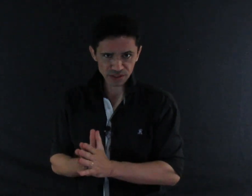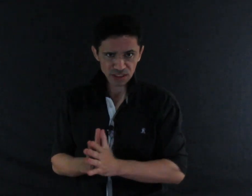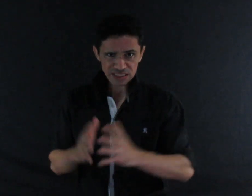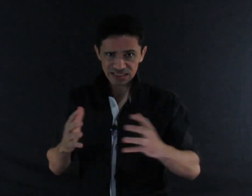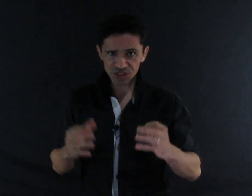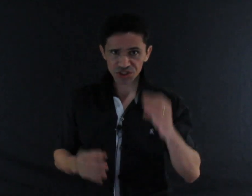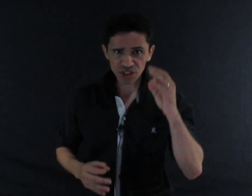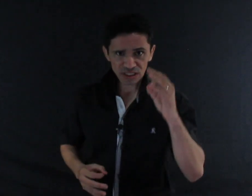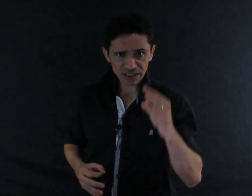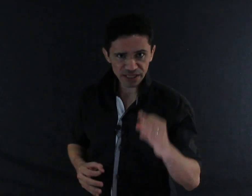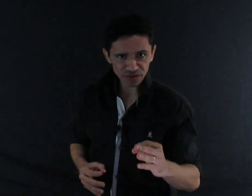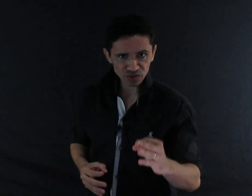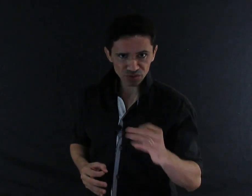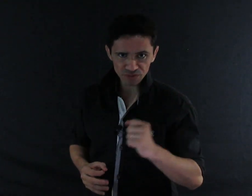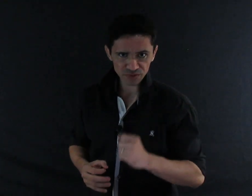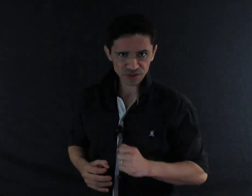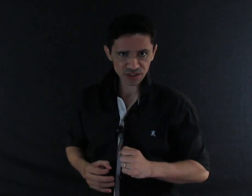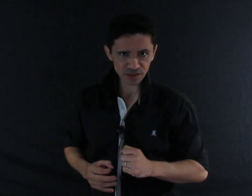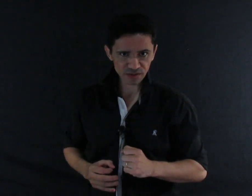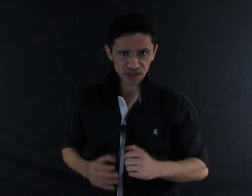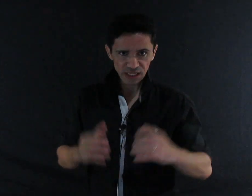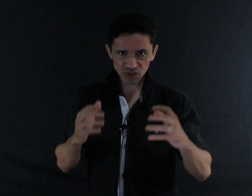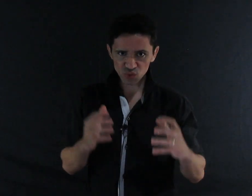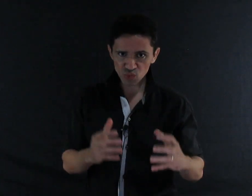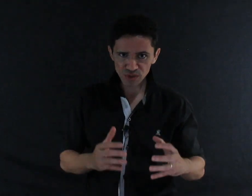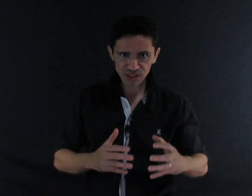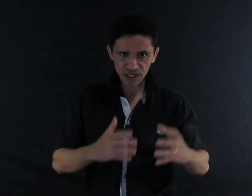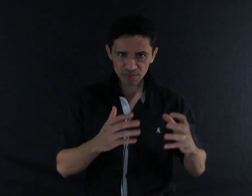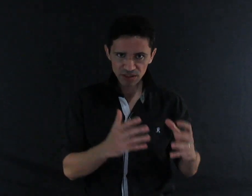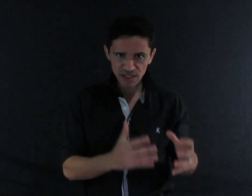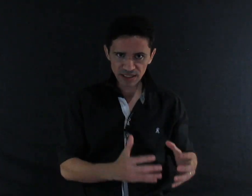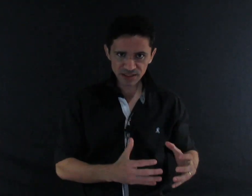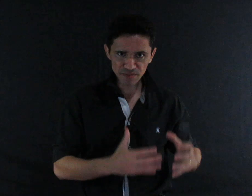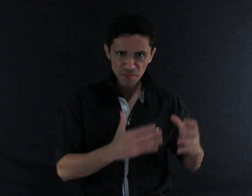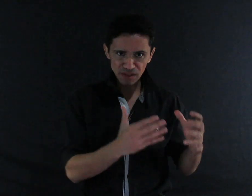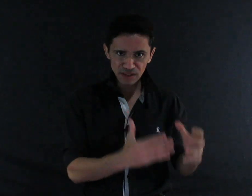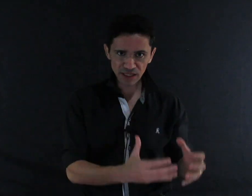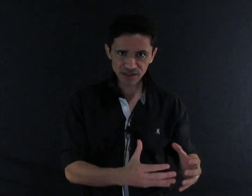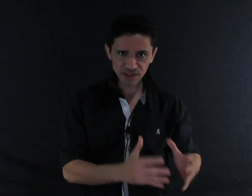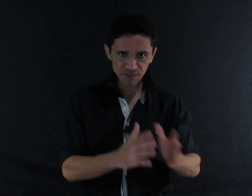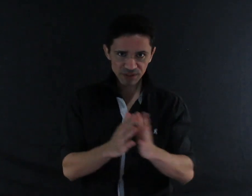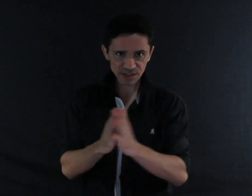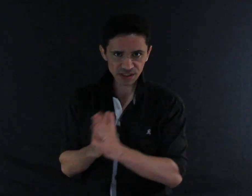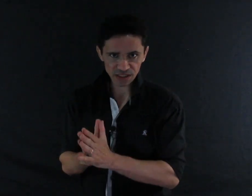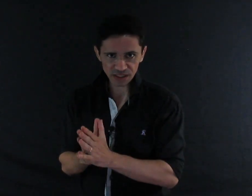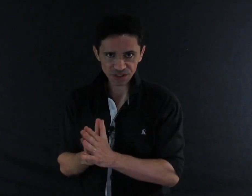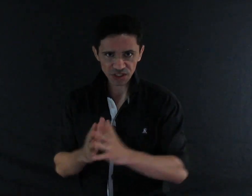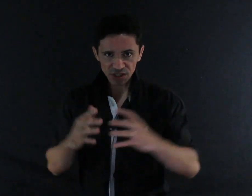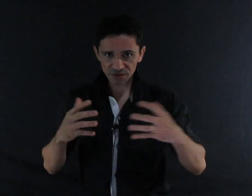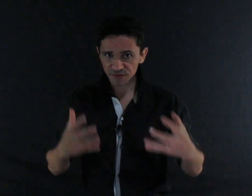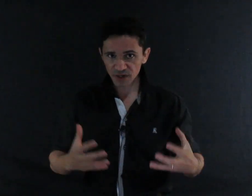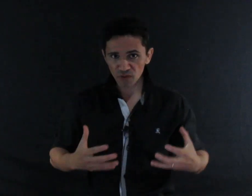que existe dentro de você, as suas habilidades mentais e psíquicas que ficam